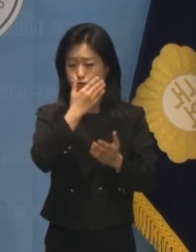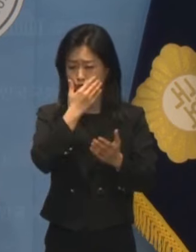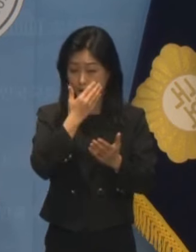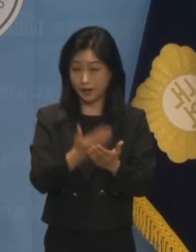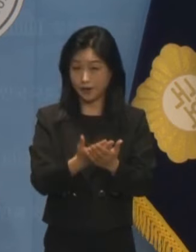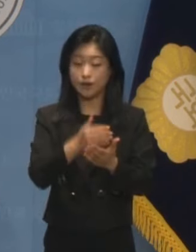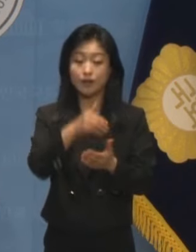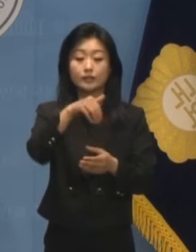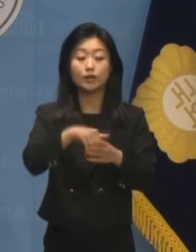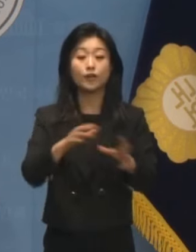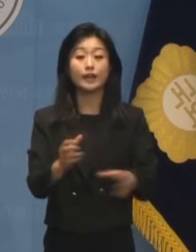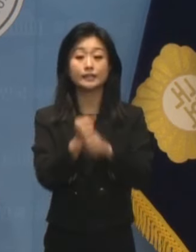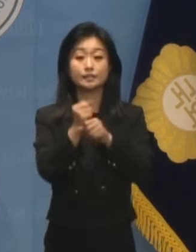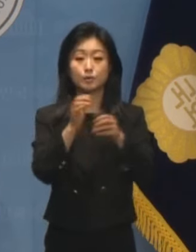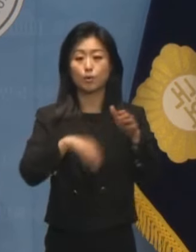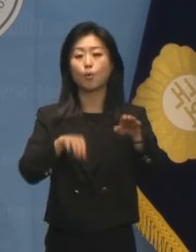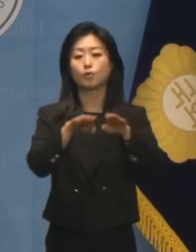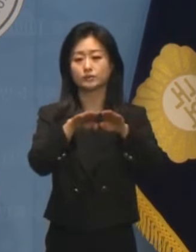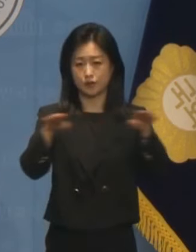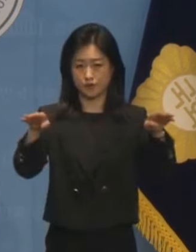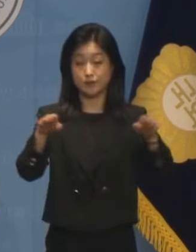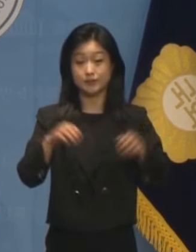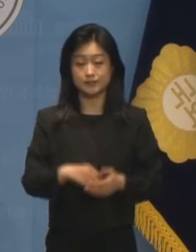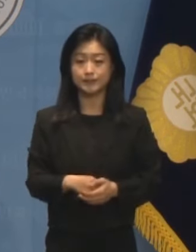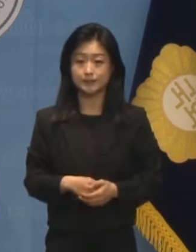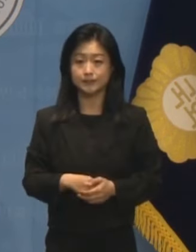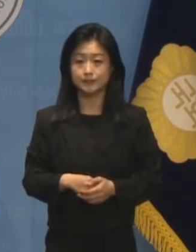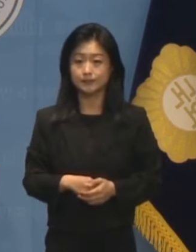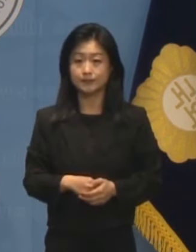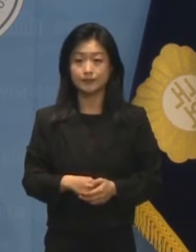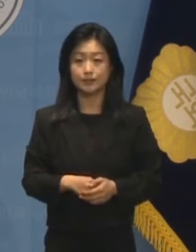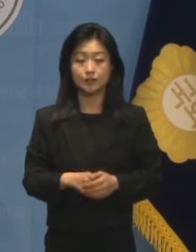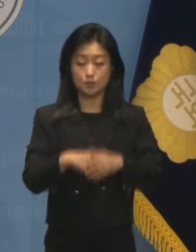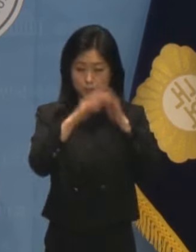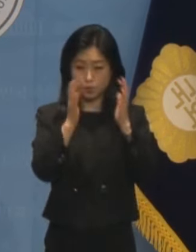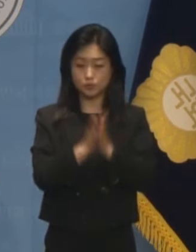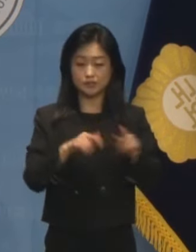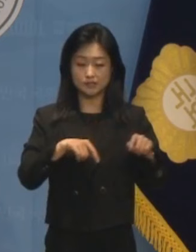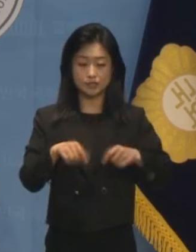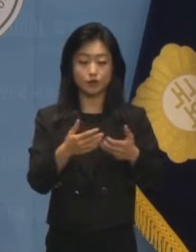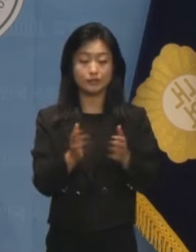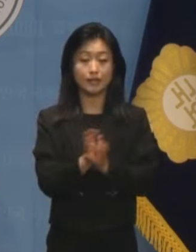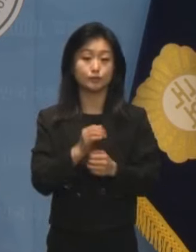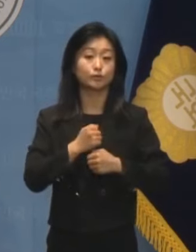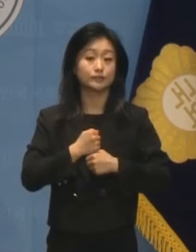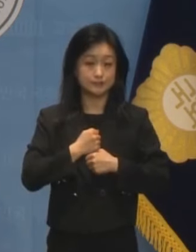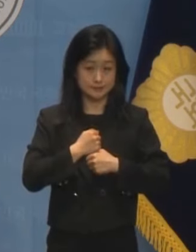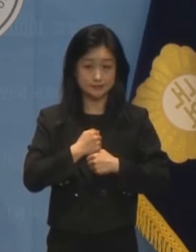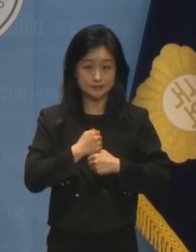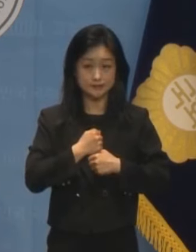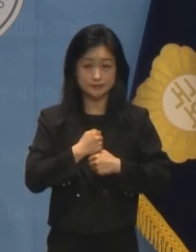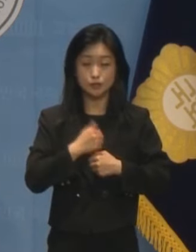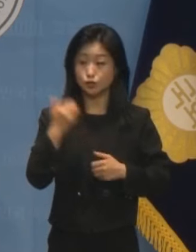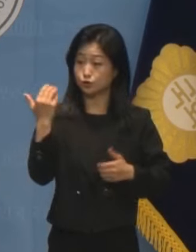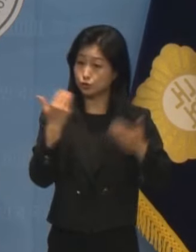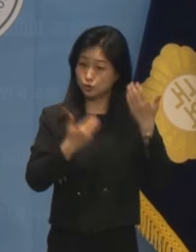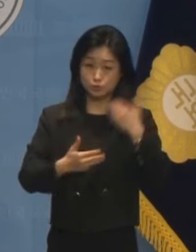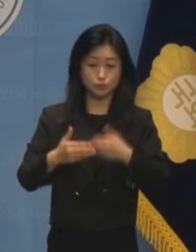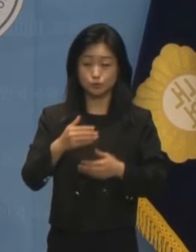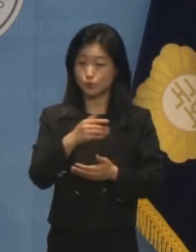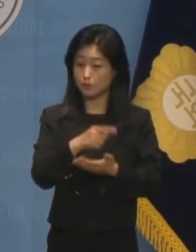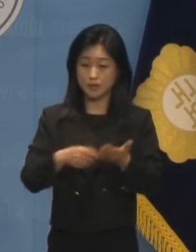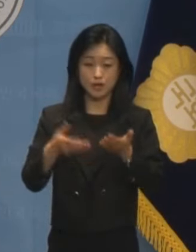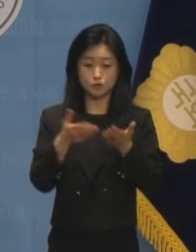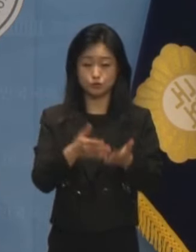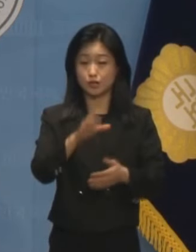선거의 핵심은 공정성입니다. 이는 모든 정당 또한 준수해야 할 그 어느 누구도 훼손할 수